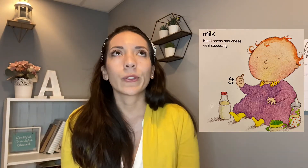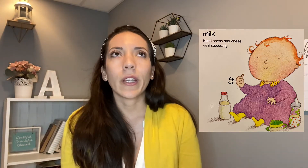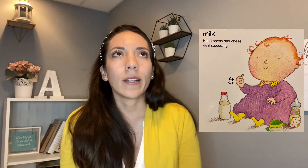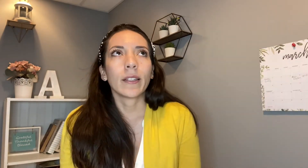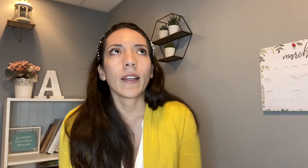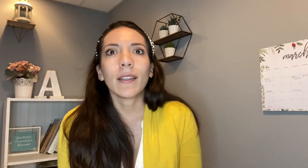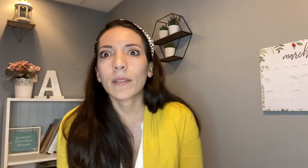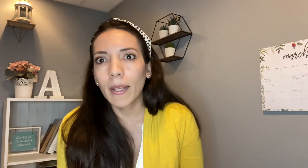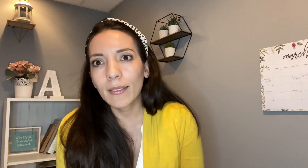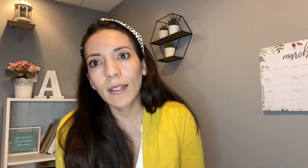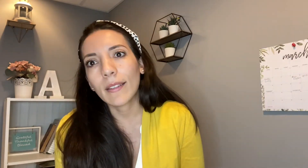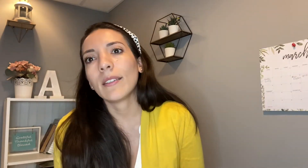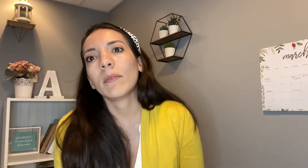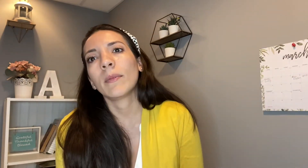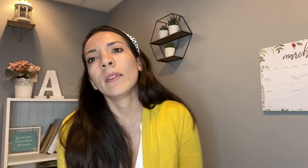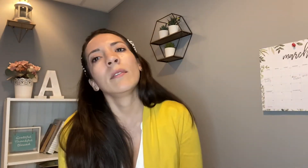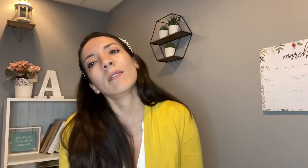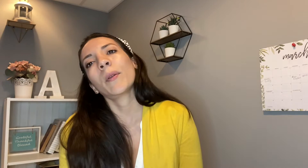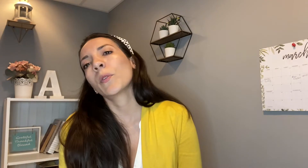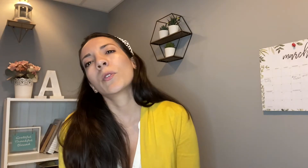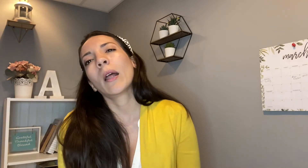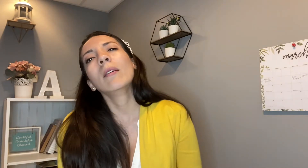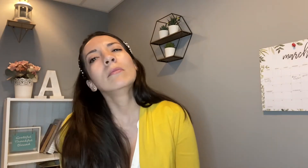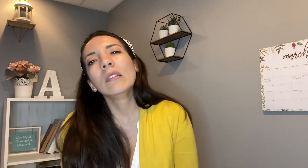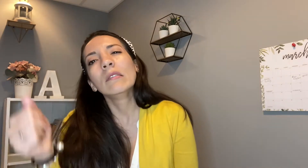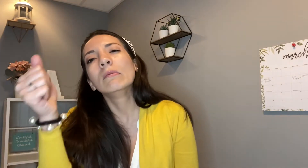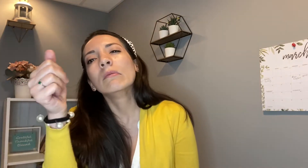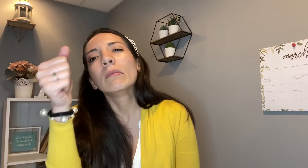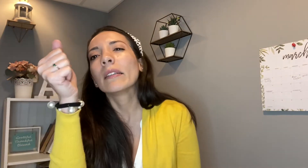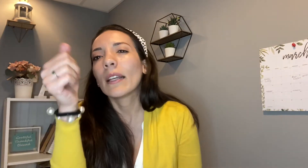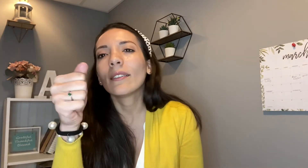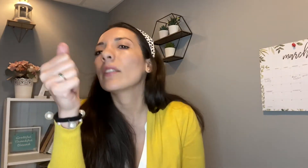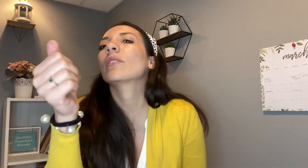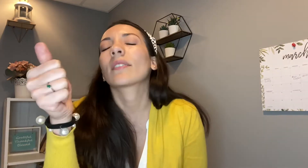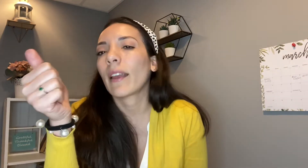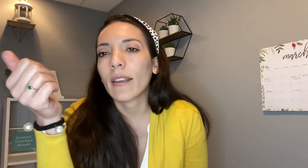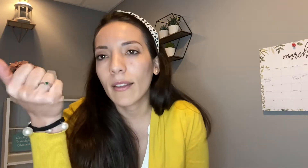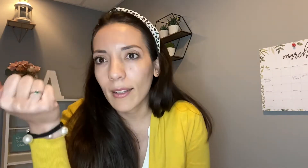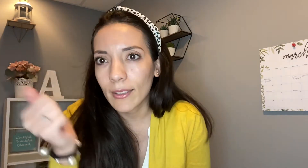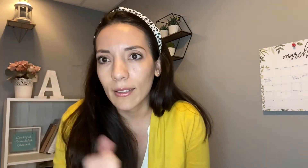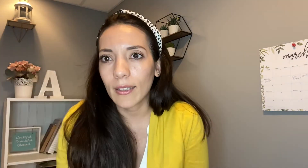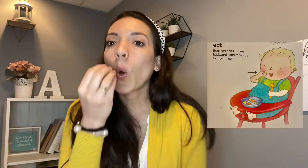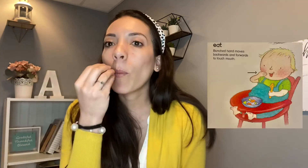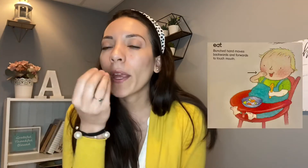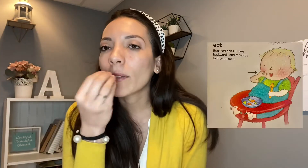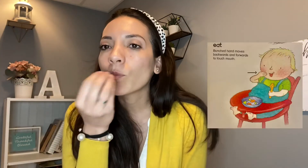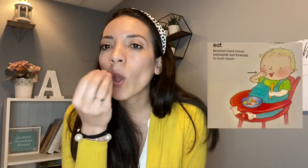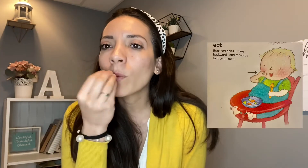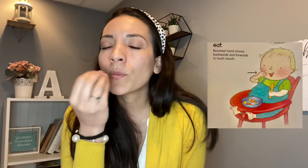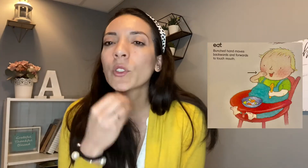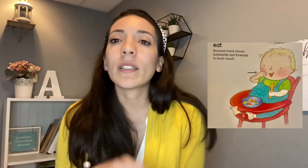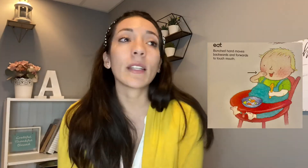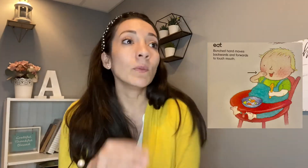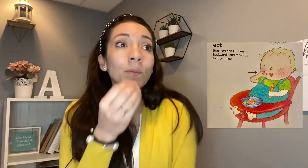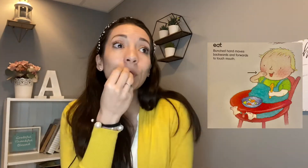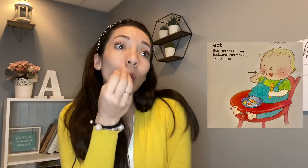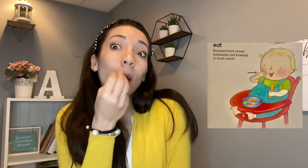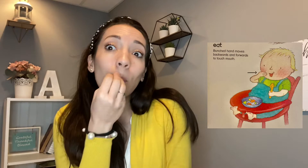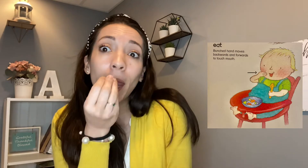sé ya tenía diez meses y cuando lloraba me hacía así entonces ya sé que quería la tetica comer yo le decía es hora de comer